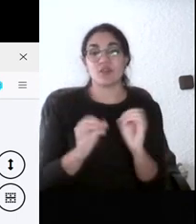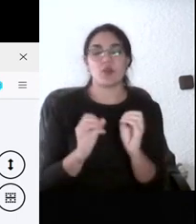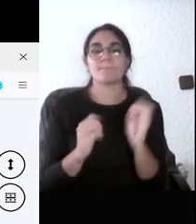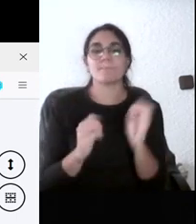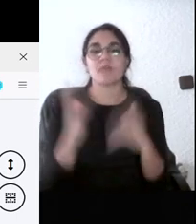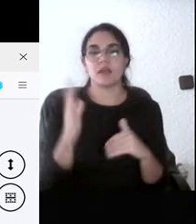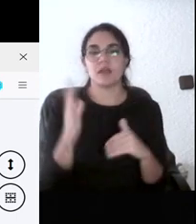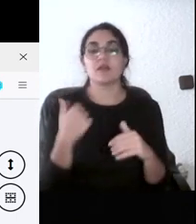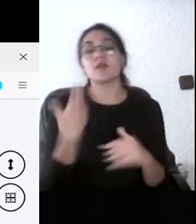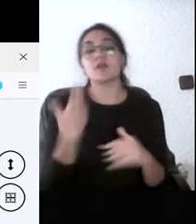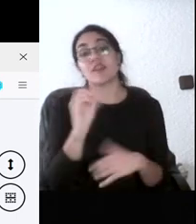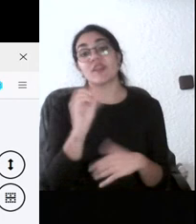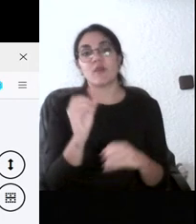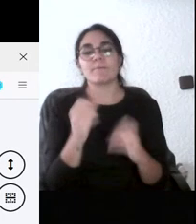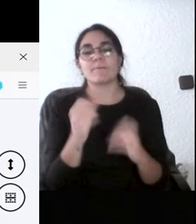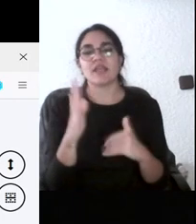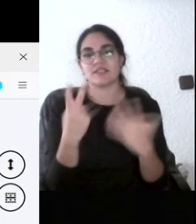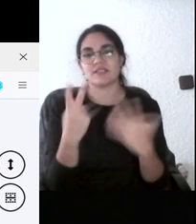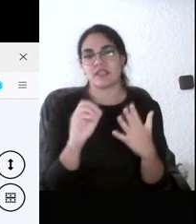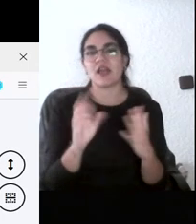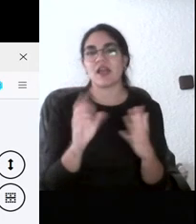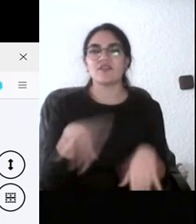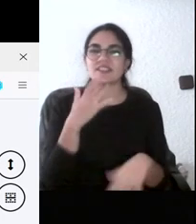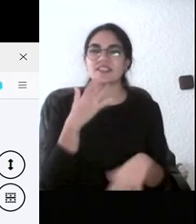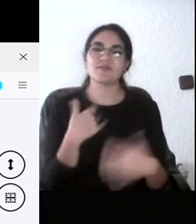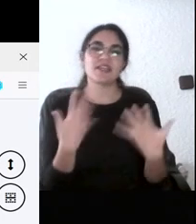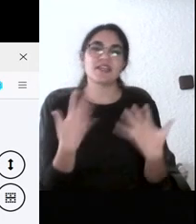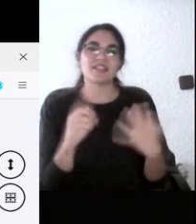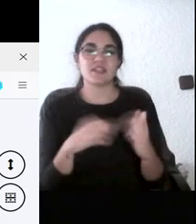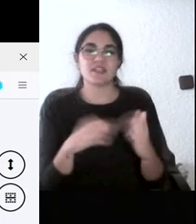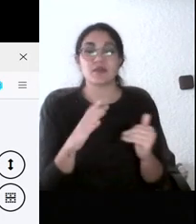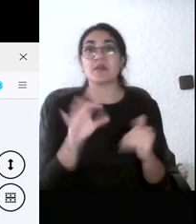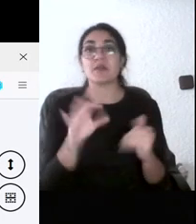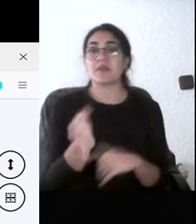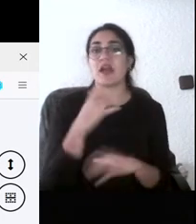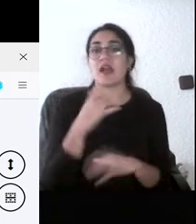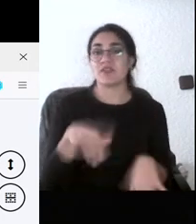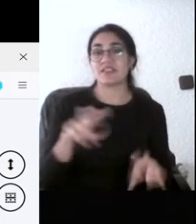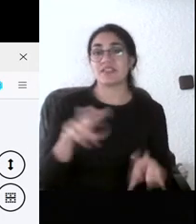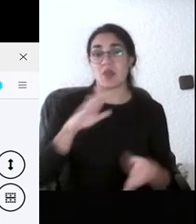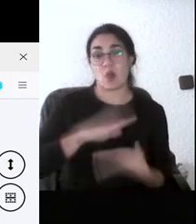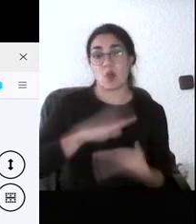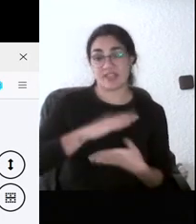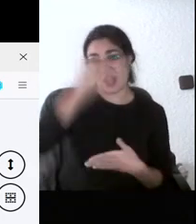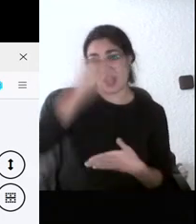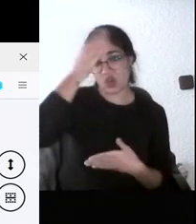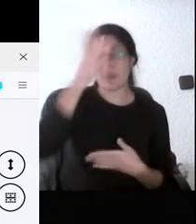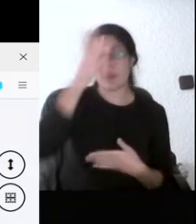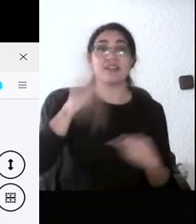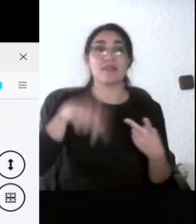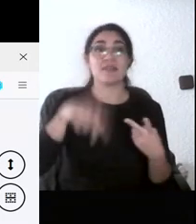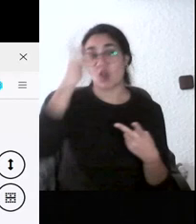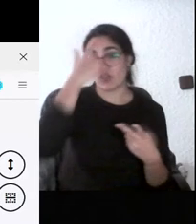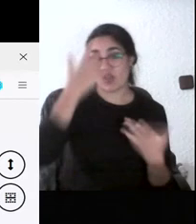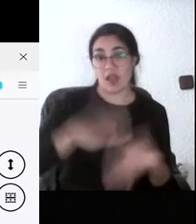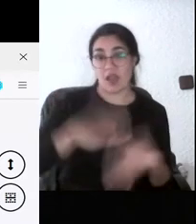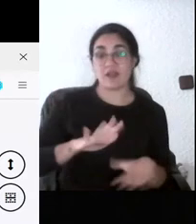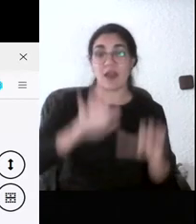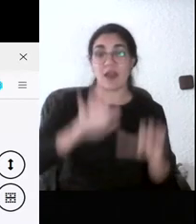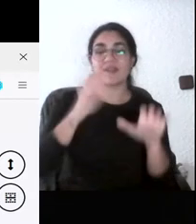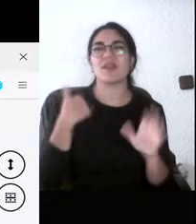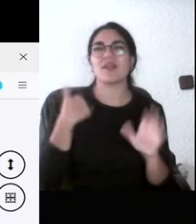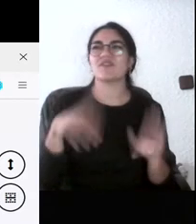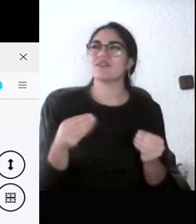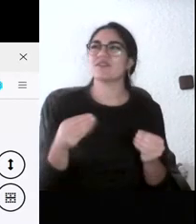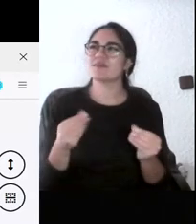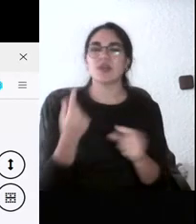en términos de competencia nada porque al final era un test pues sí de competencia cognitiva puede ser de compresión de conceptos puede ser pero estoy perdiendo un montón de vacaciones de nuevo que no